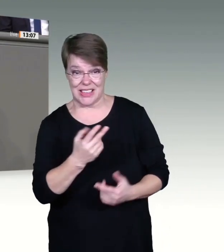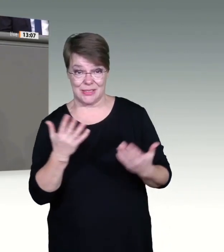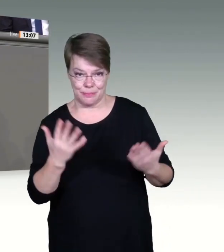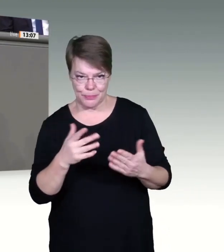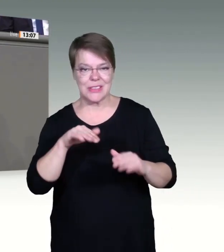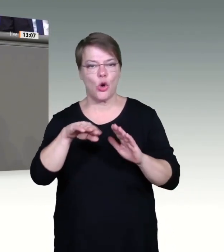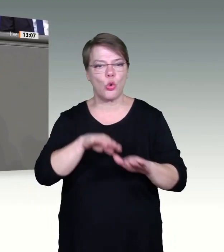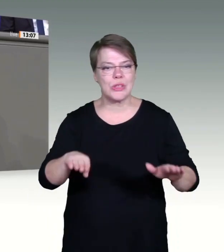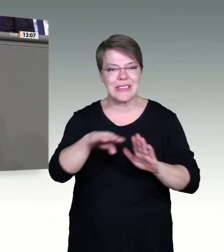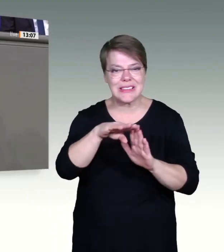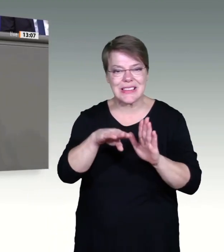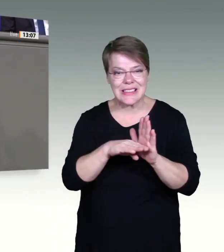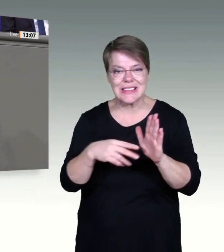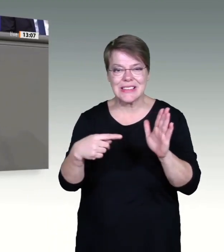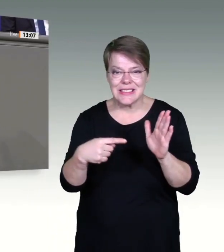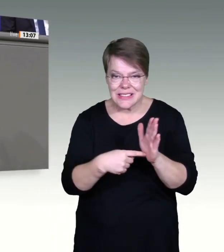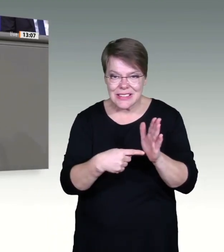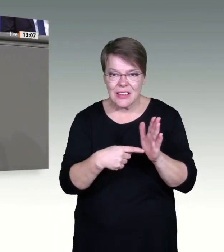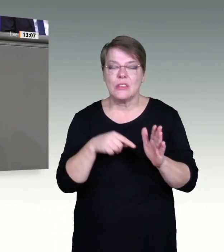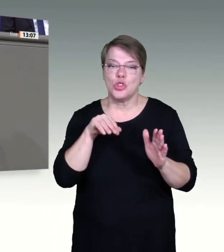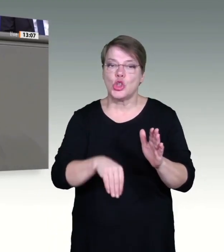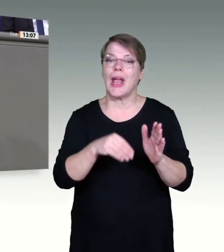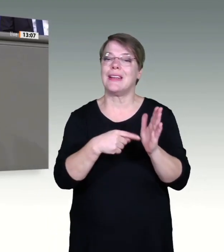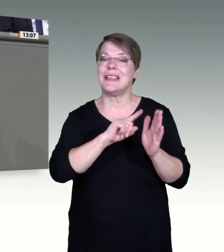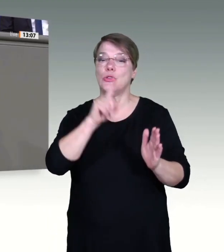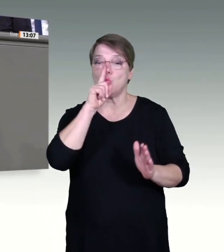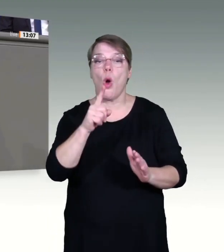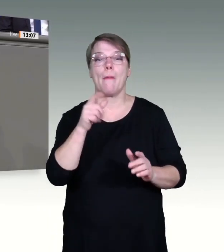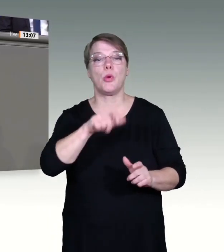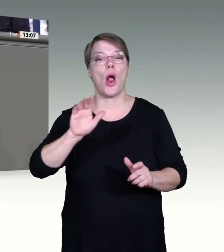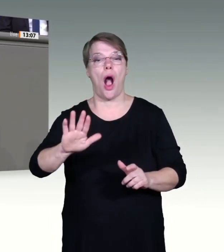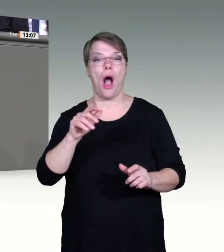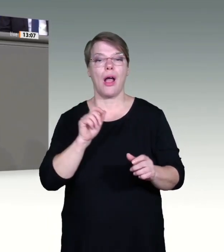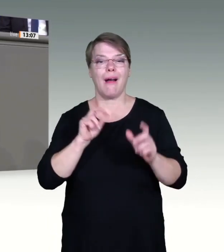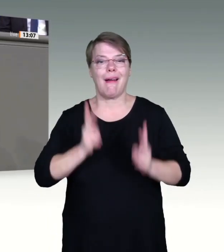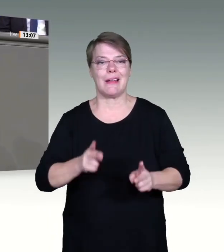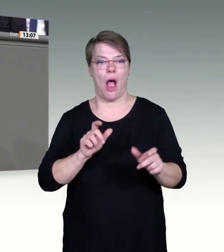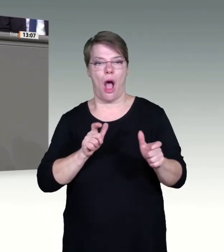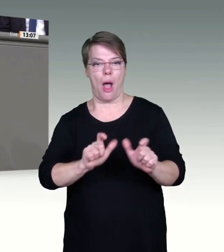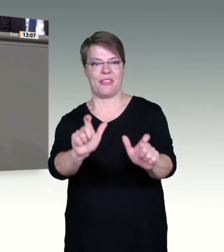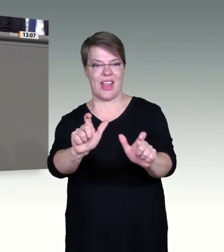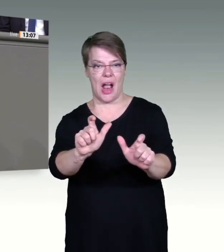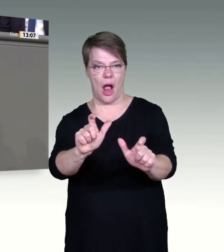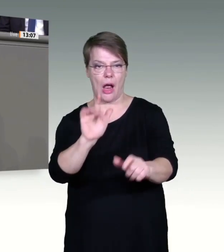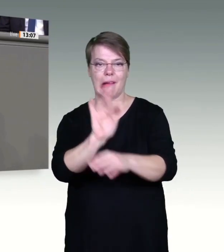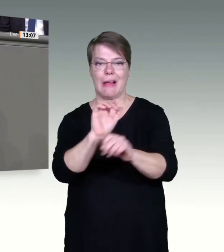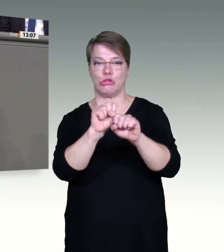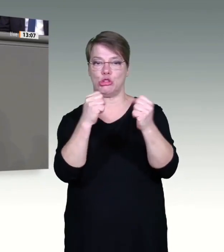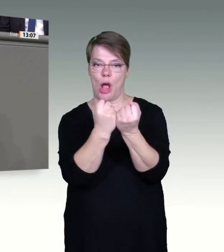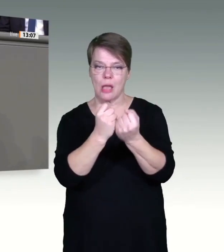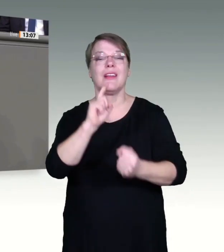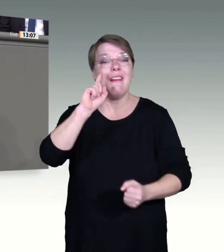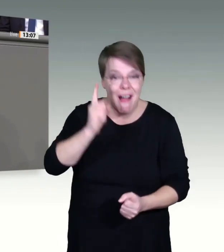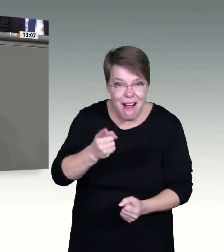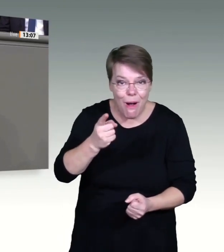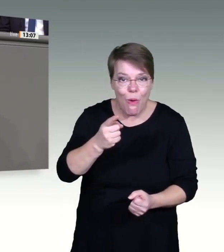bin ich mir sicher, hatten Mails in unseren Postfächern von Krankenschwestern und Altenpflegern, die ungeimpft sind. Viele von ihnen haben